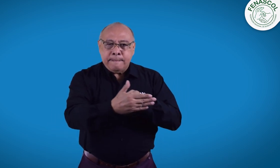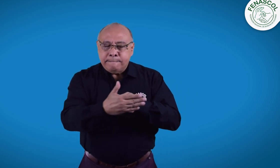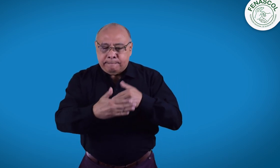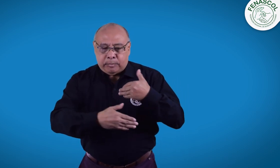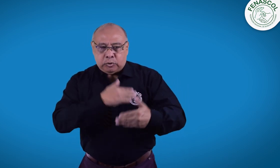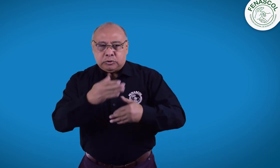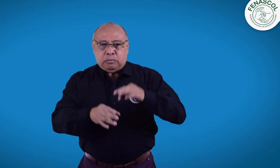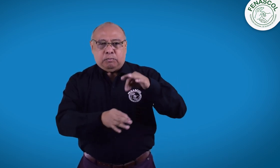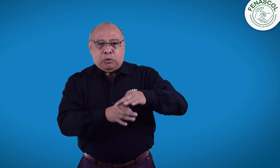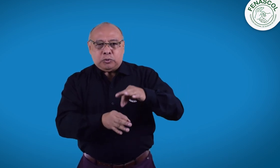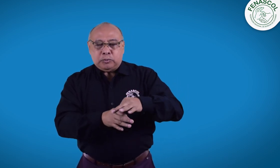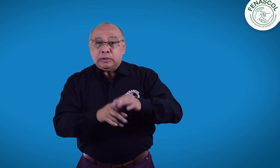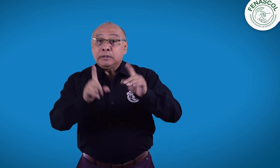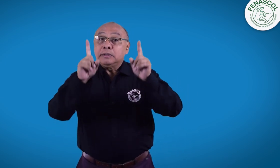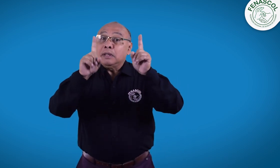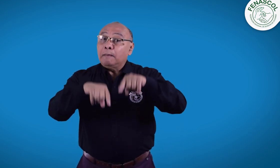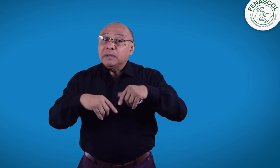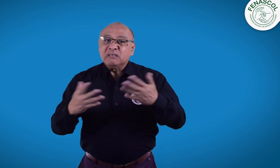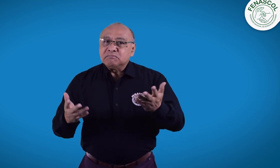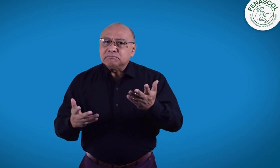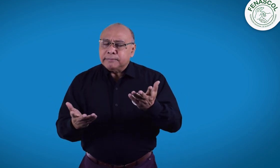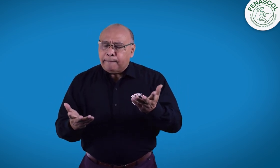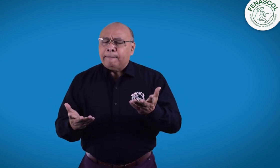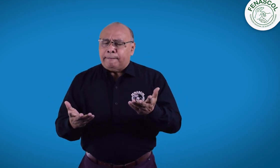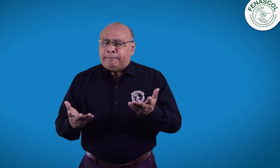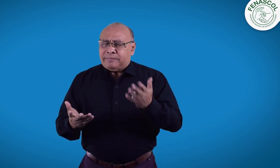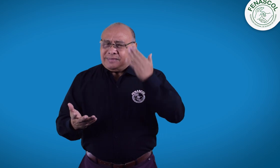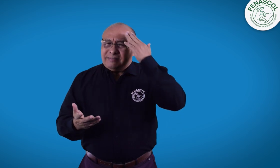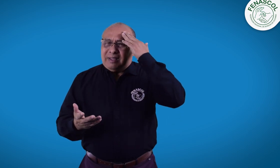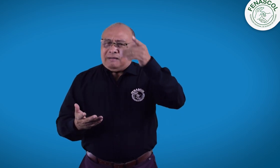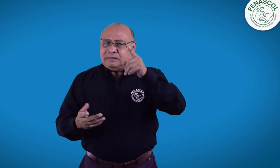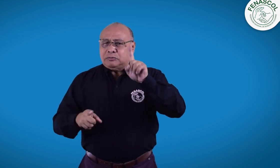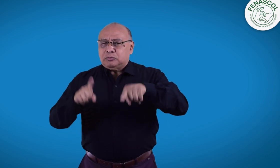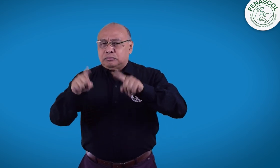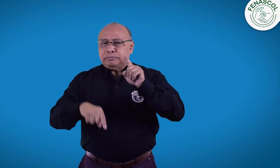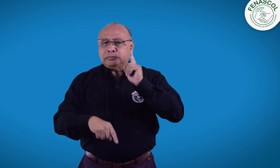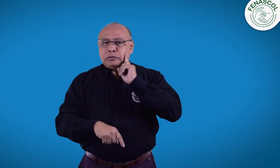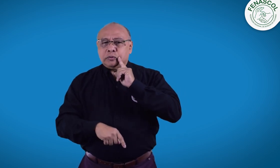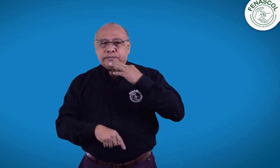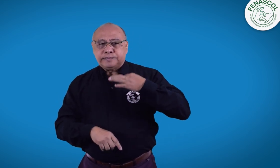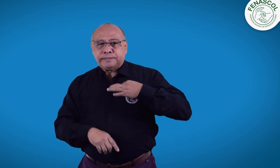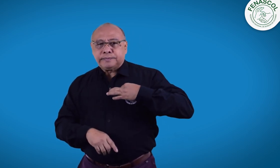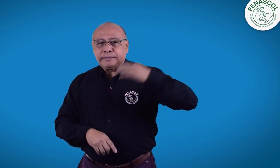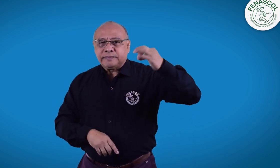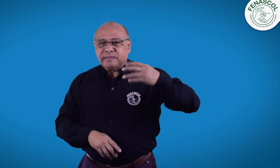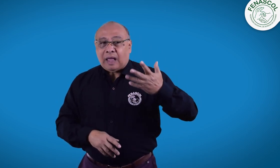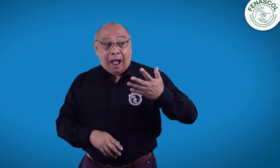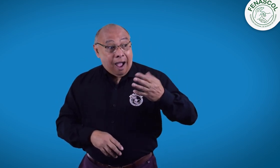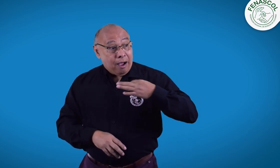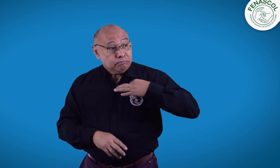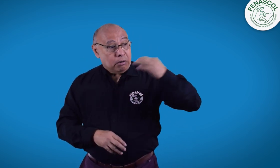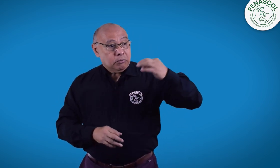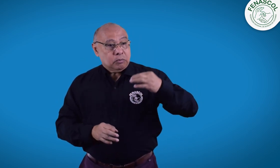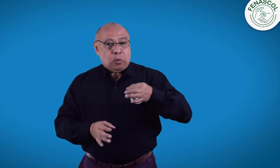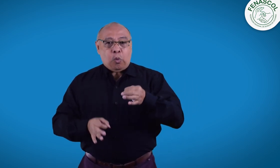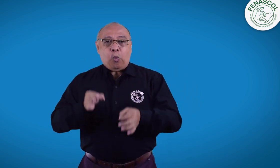algunas personas sordas las han seleccionado para ser jurados de votación. Y esperando que sea una buena experiencia y un espacio para aprender,